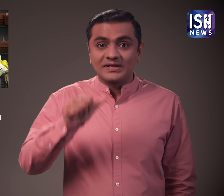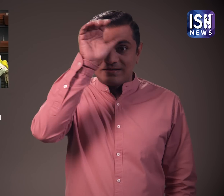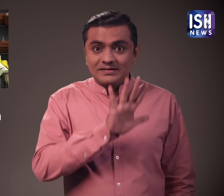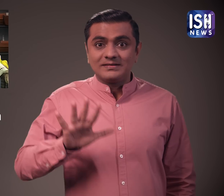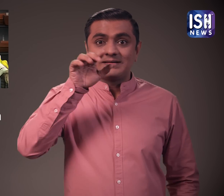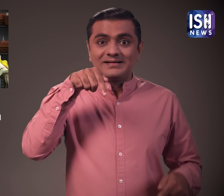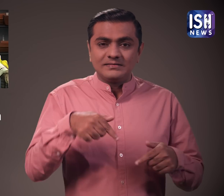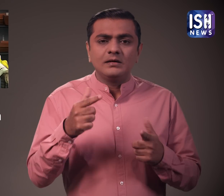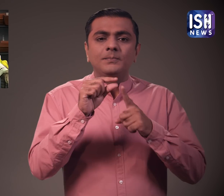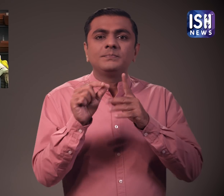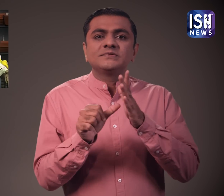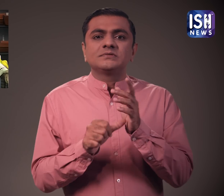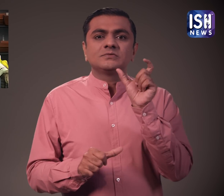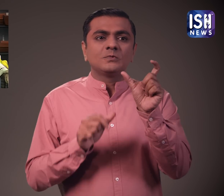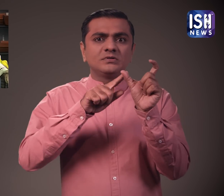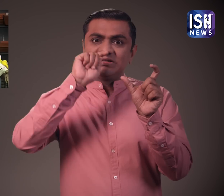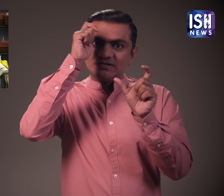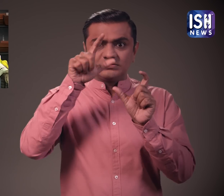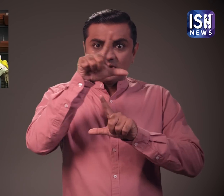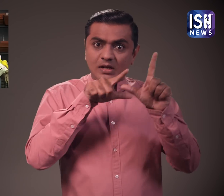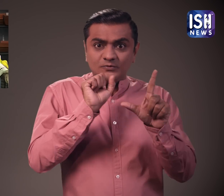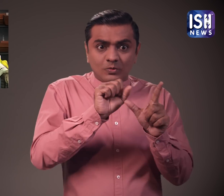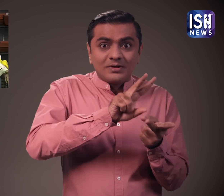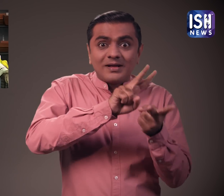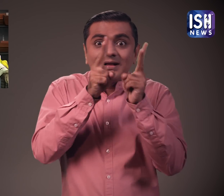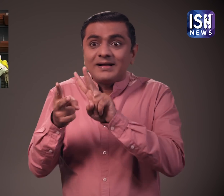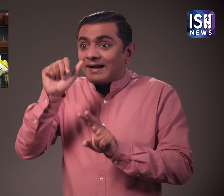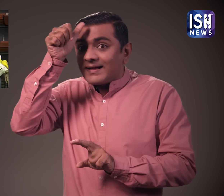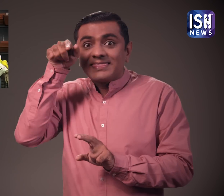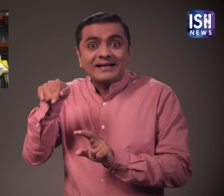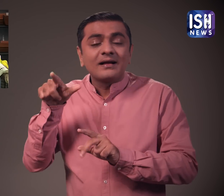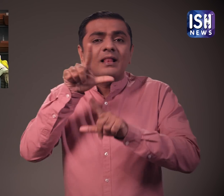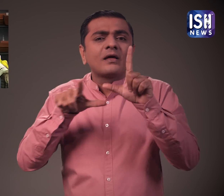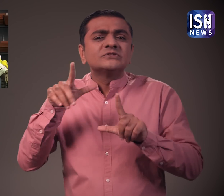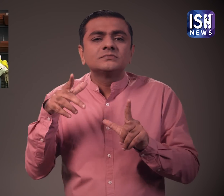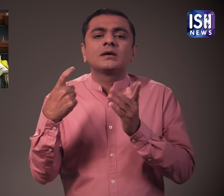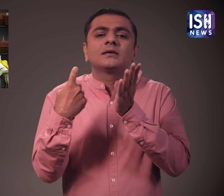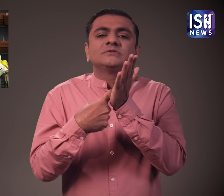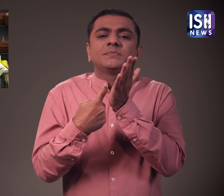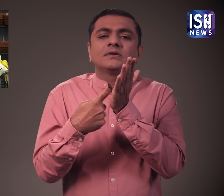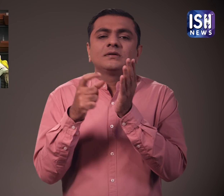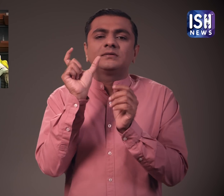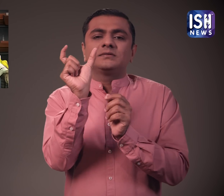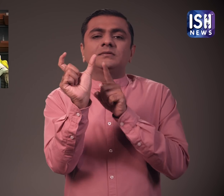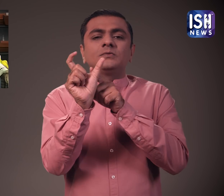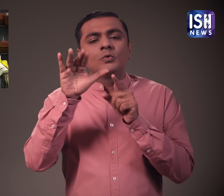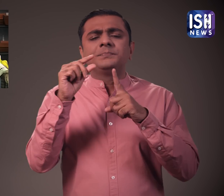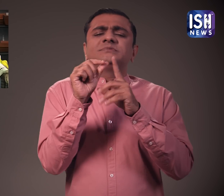भारत में प्रेसिडन्ट के लिए मानक शीर्षक हिंदी शब्द राष्ट्रपती है।